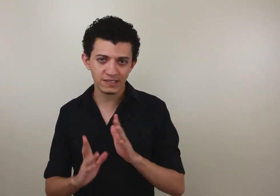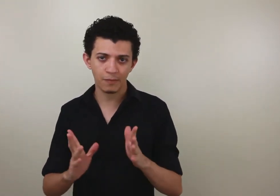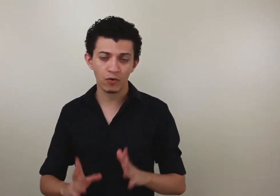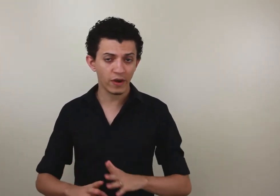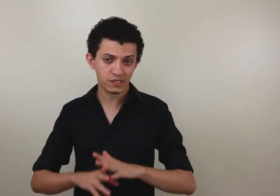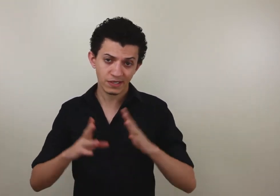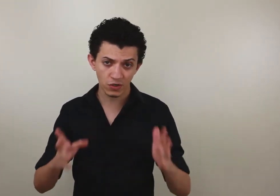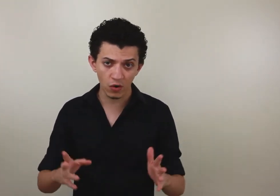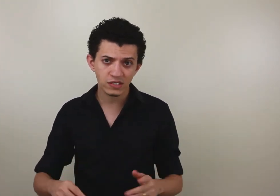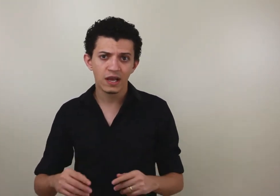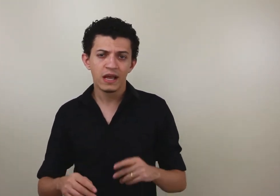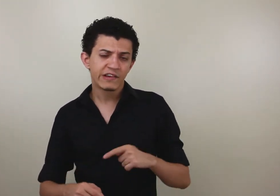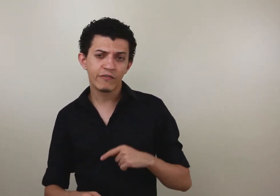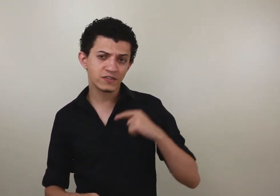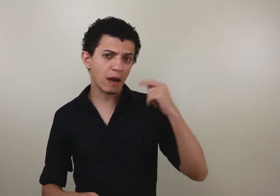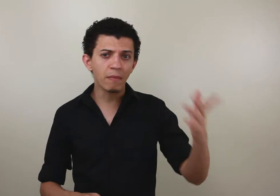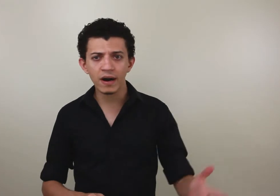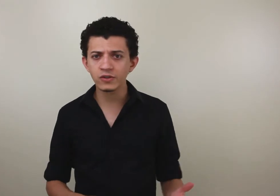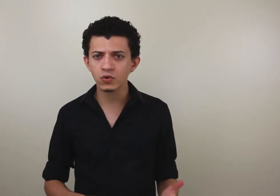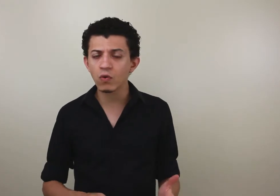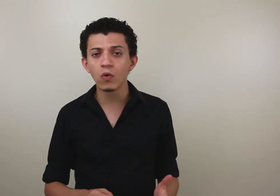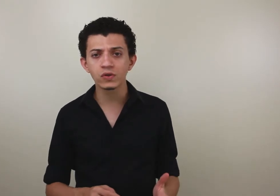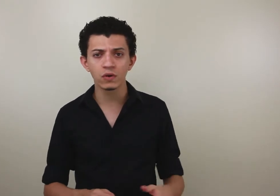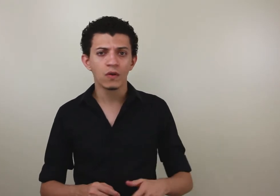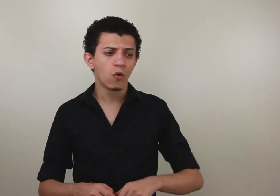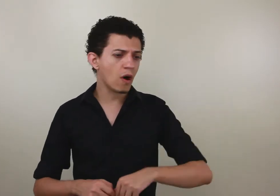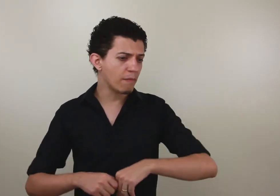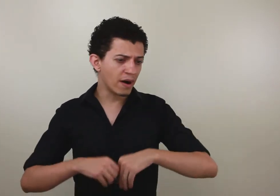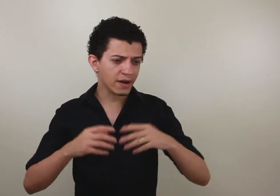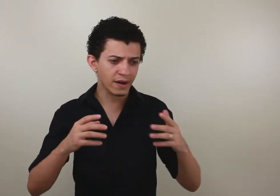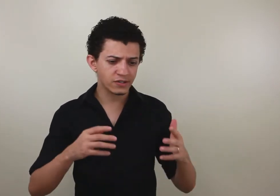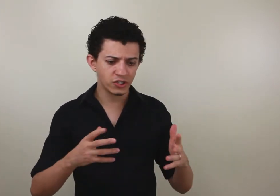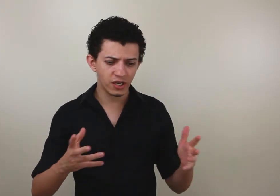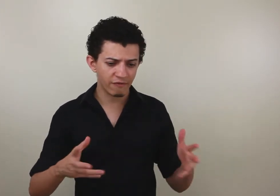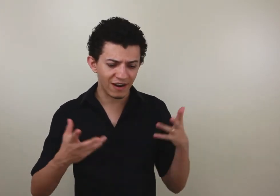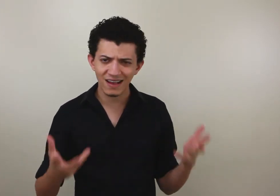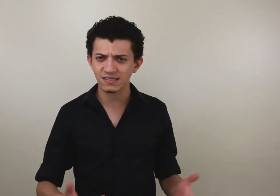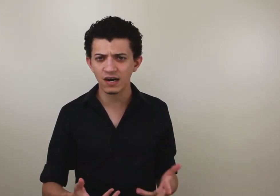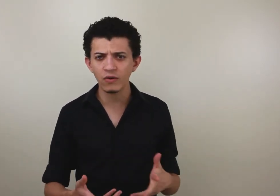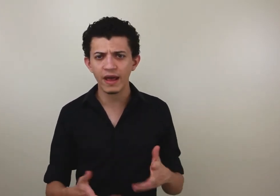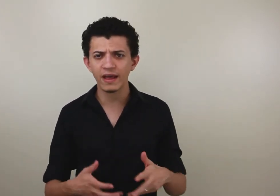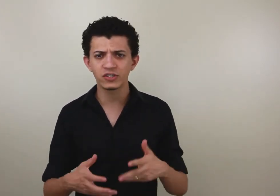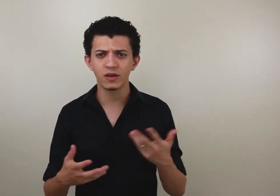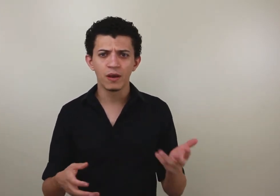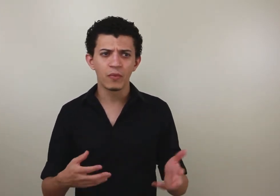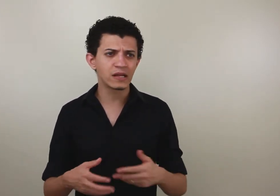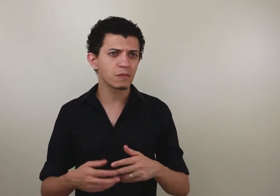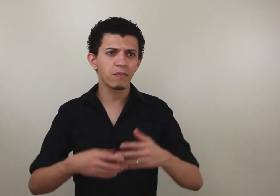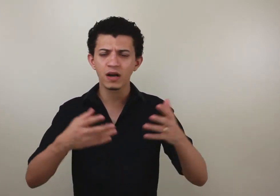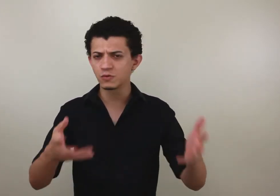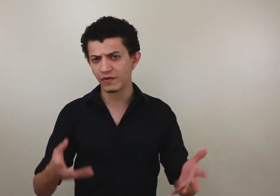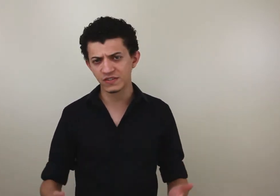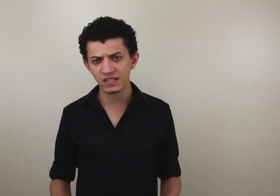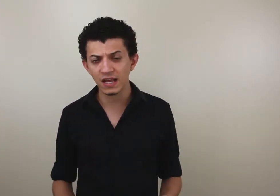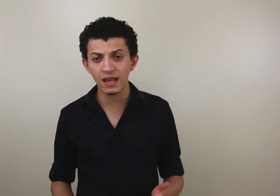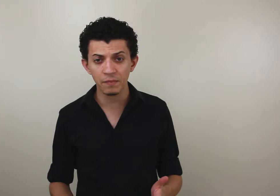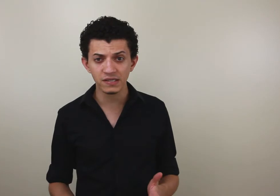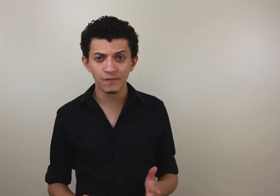exemplo, eu conheço pessoas que vão fazer uma banca de concurso, uma banca de avaliação, né, de, por exemplo, banca de proficiência em libras,